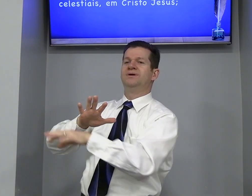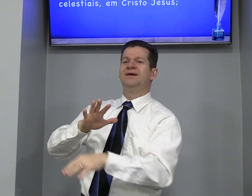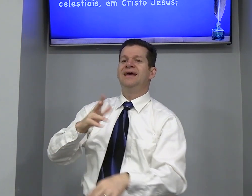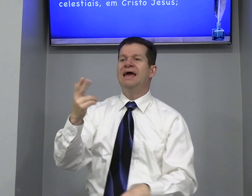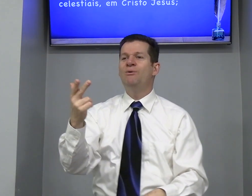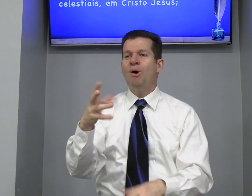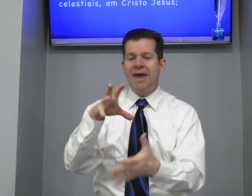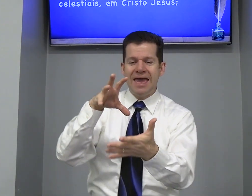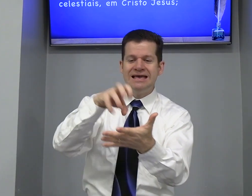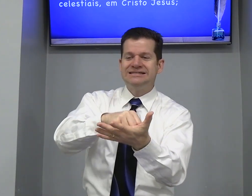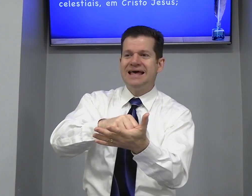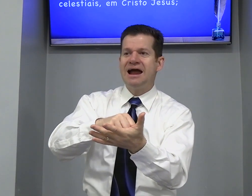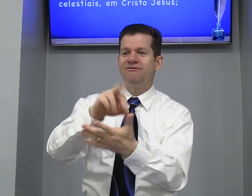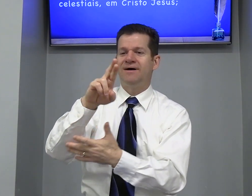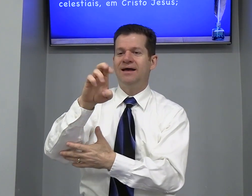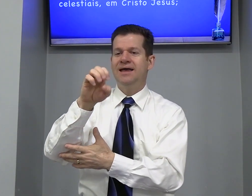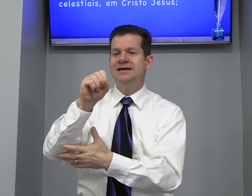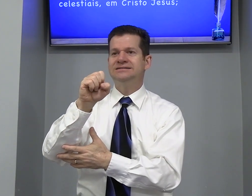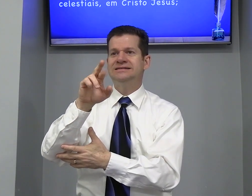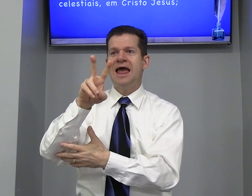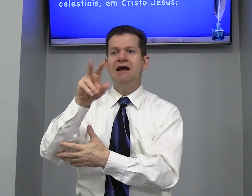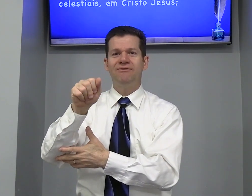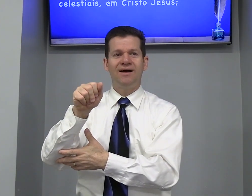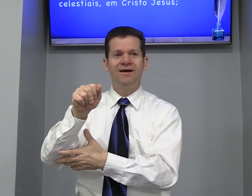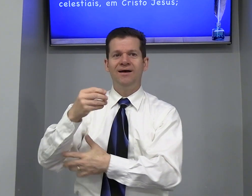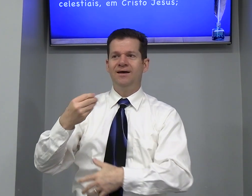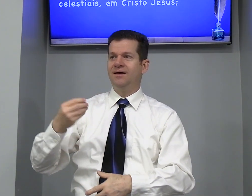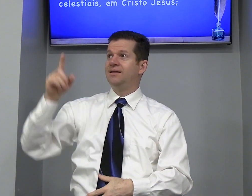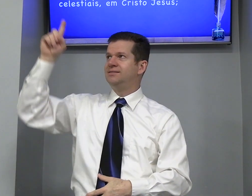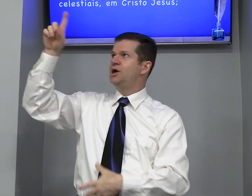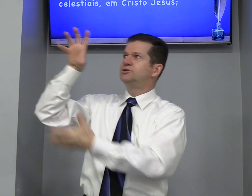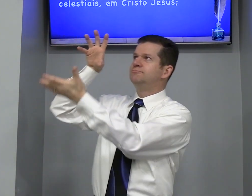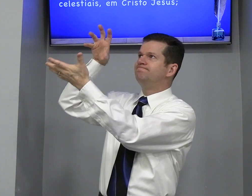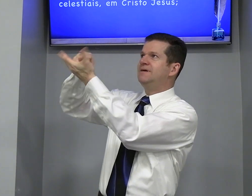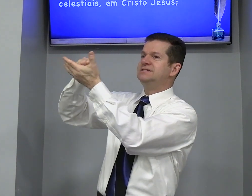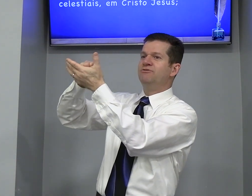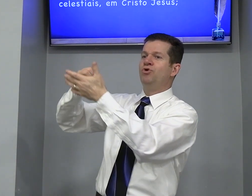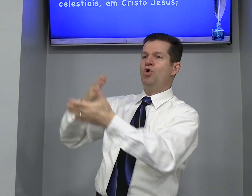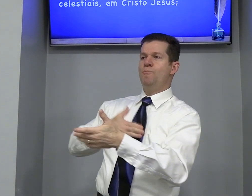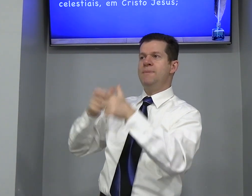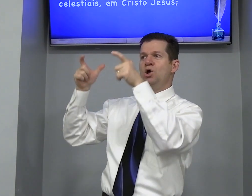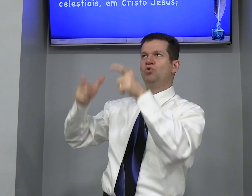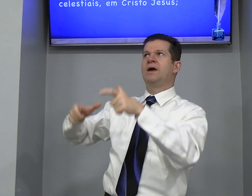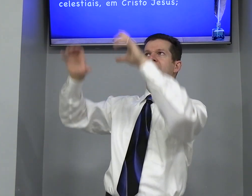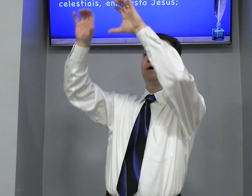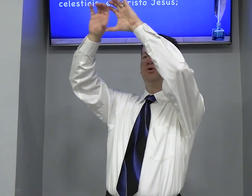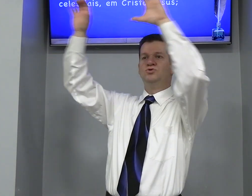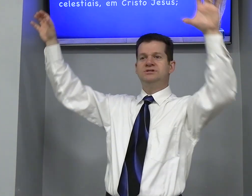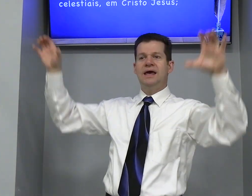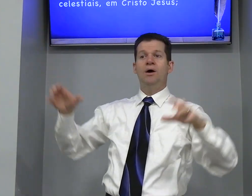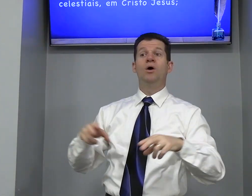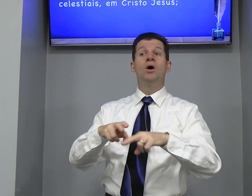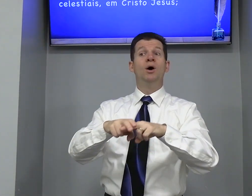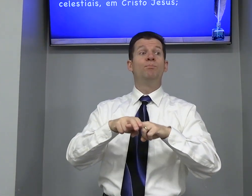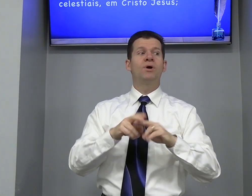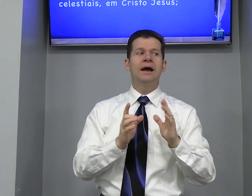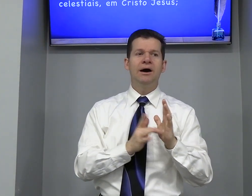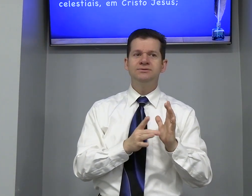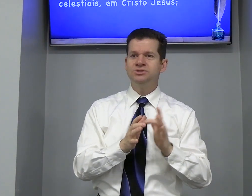É igual Reserva Reserva Deus Então Reservou Meu lugar No céu Por causa